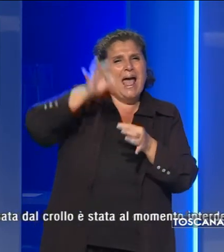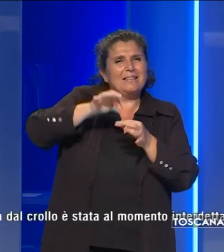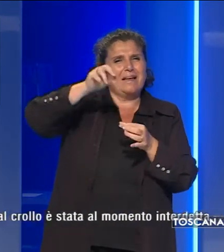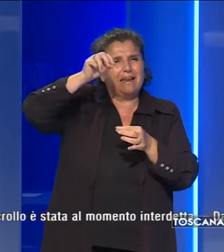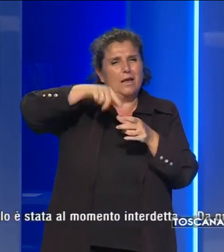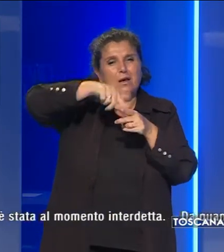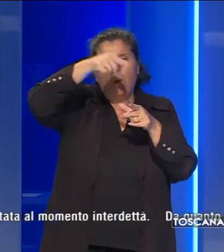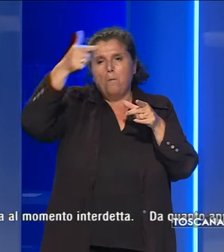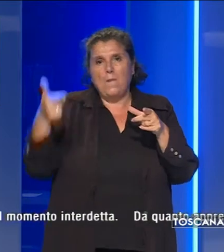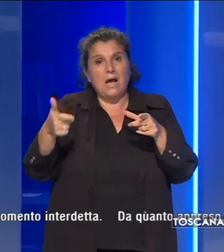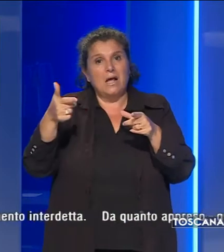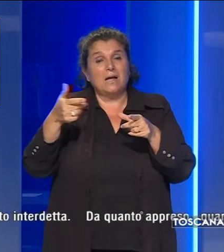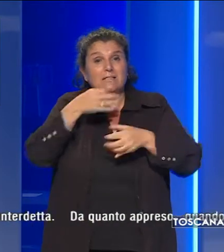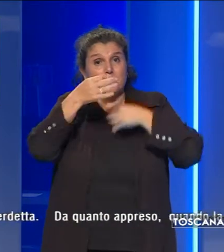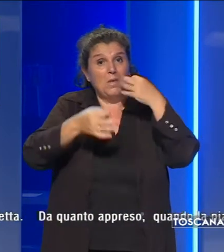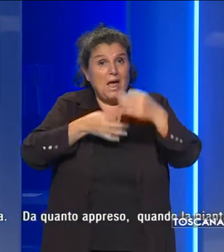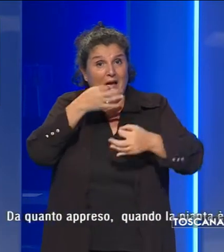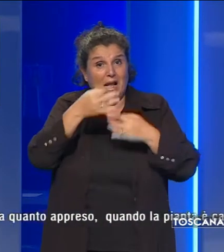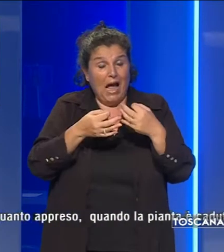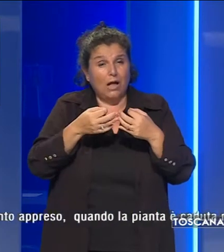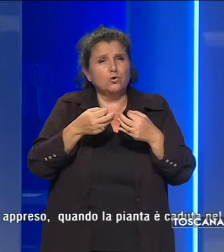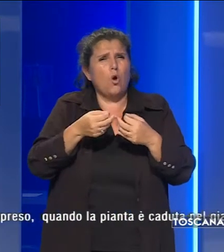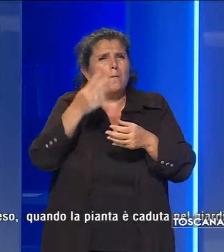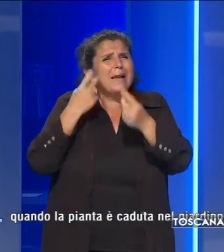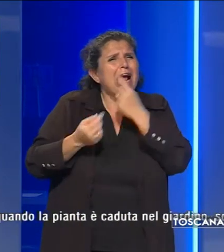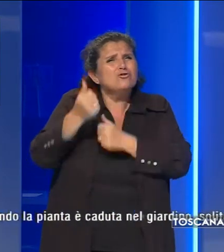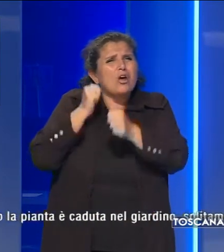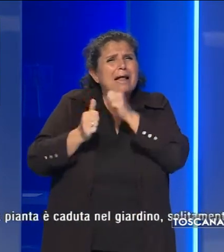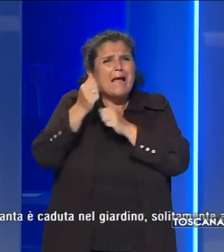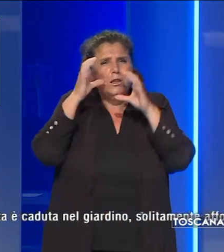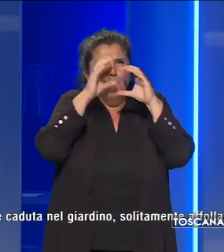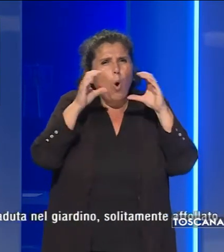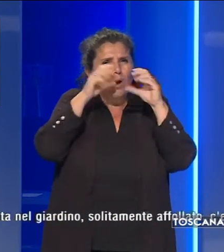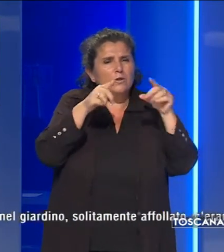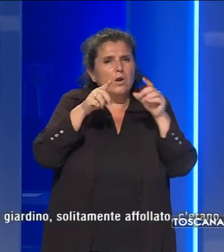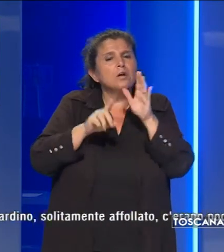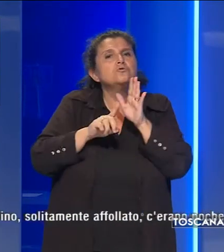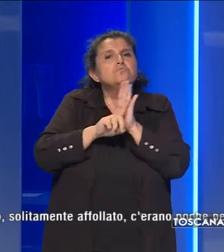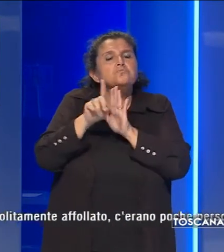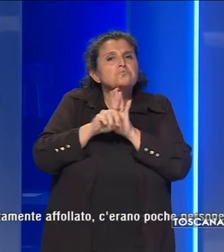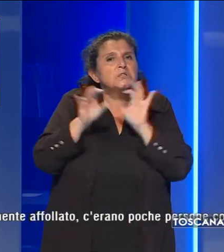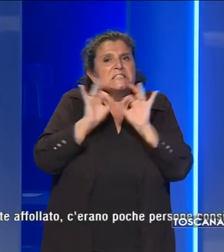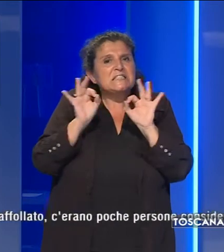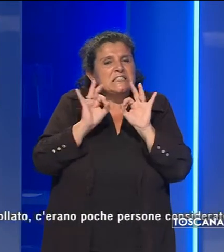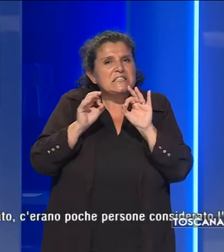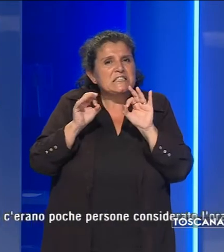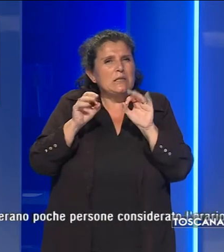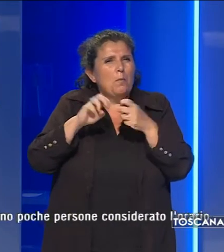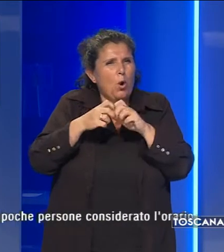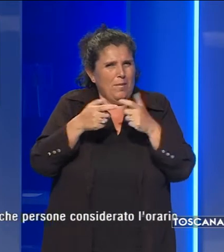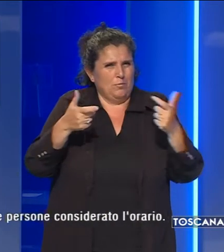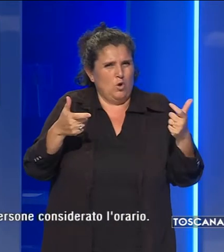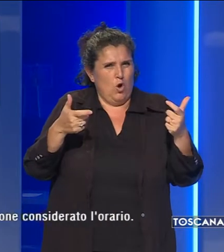che, secondo quanto spiegato da precedenti monitoraggi, non risulta avesse problemi. L'area